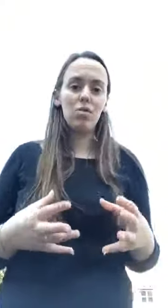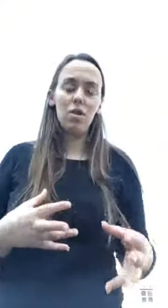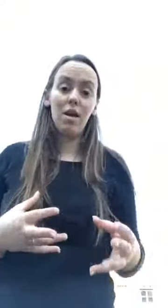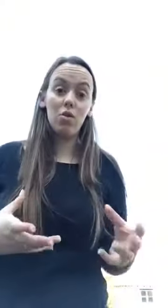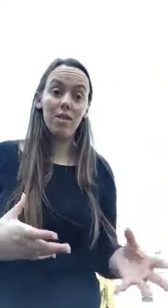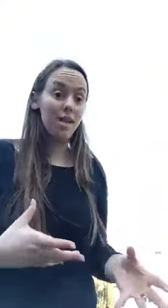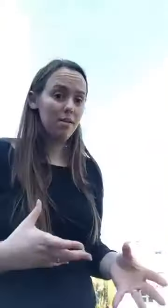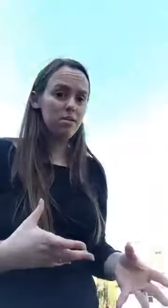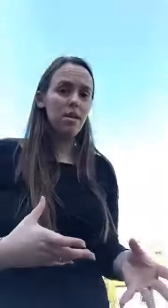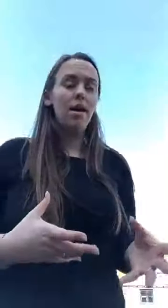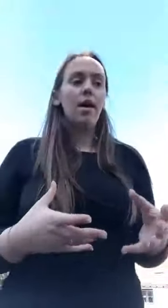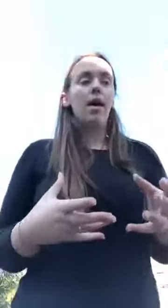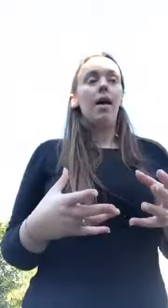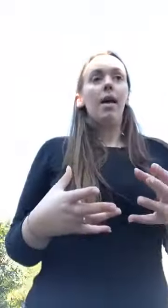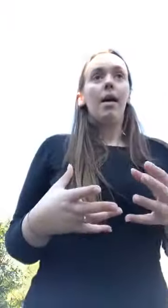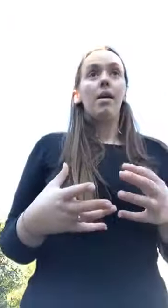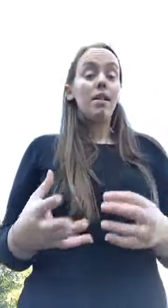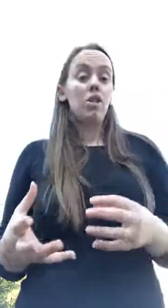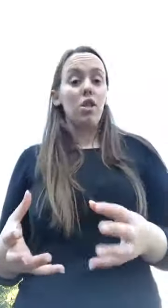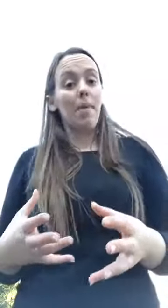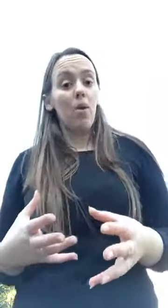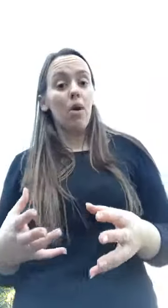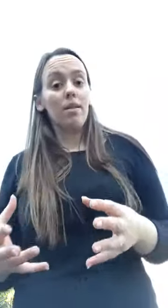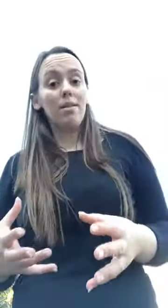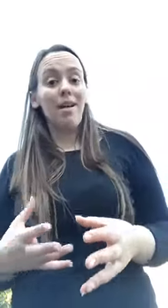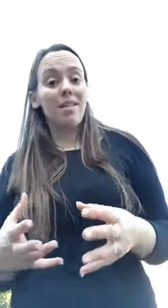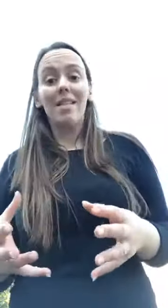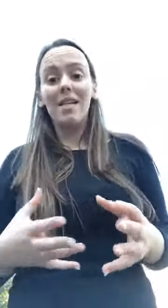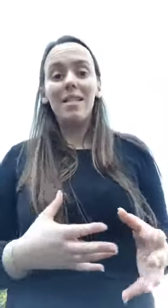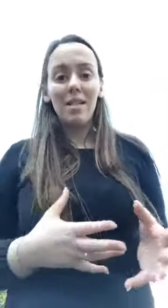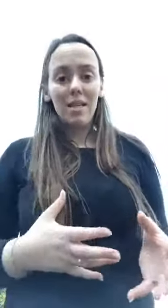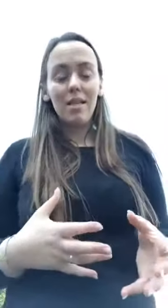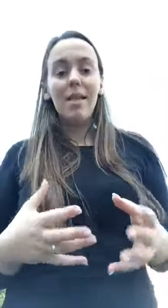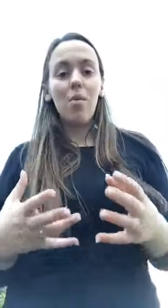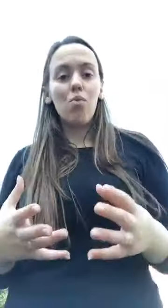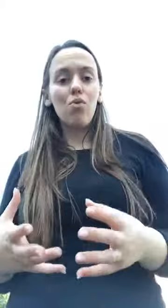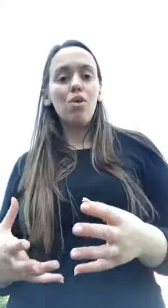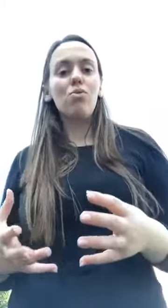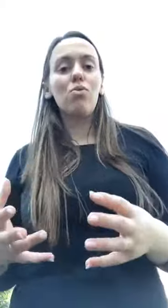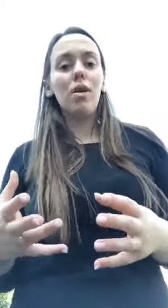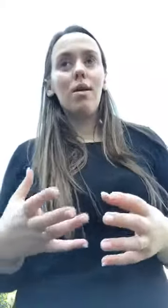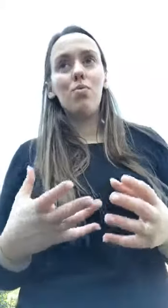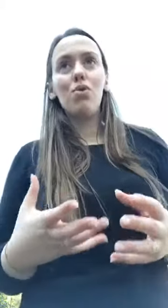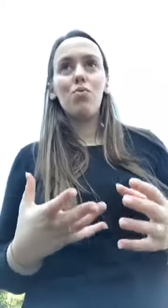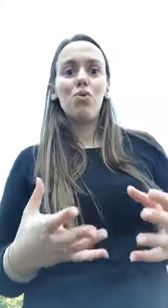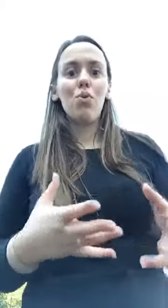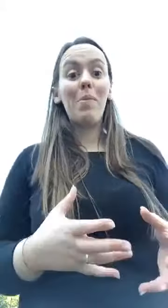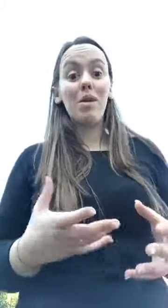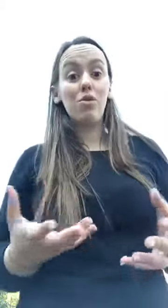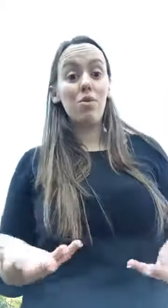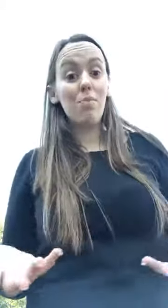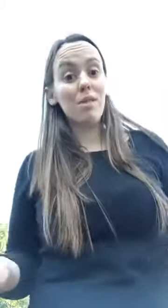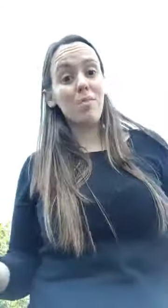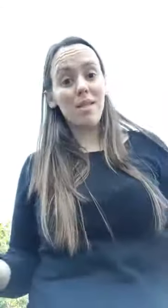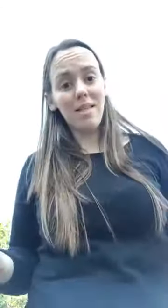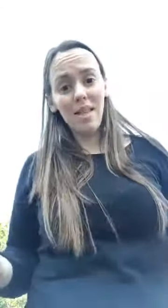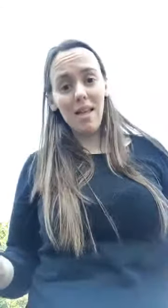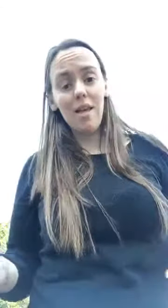associado ao stress. Existe também o óleo essencial de ylang ylang, que é muito, muito, muito bom para controlar, por exemplo, a ansiedade.